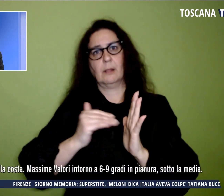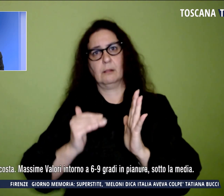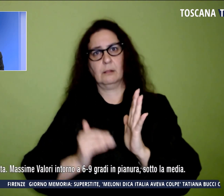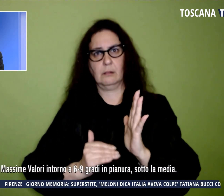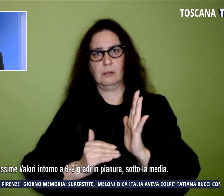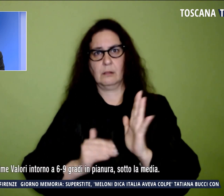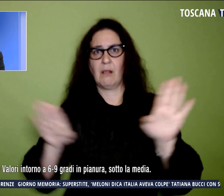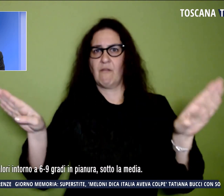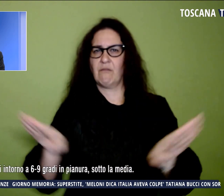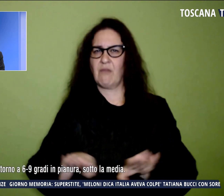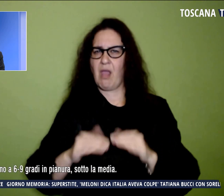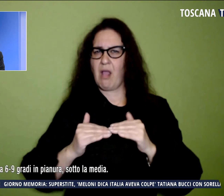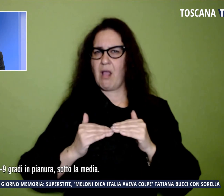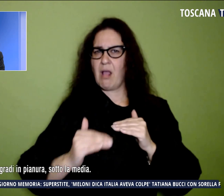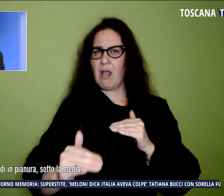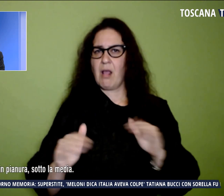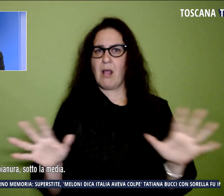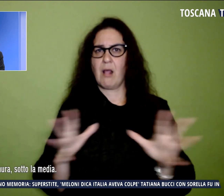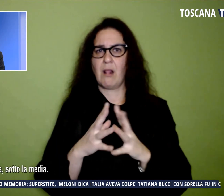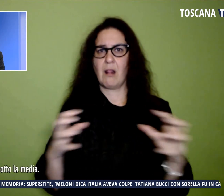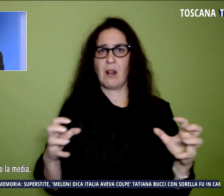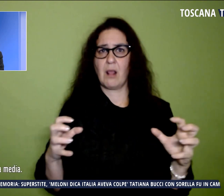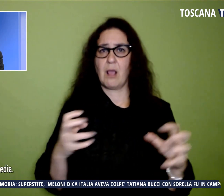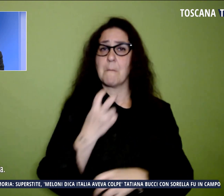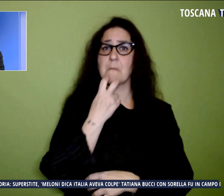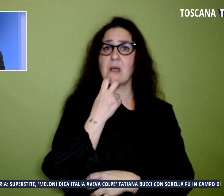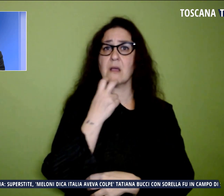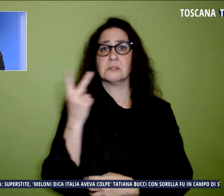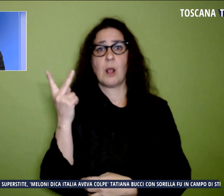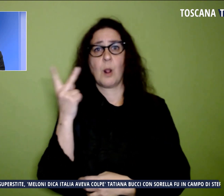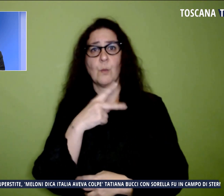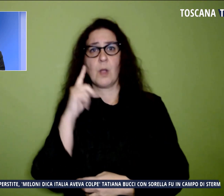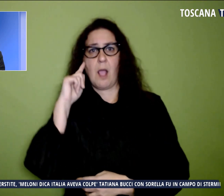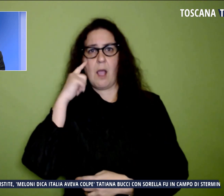fondovalle delle province di Massa, Lucca ed Arezzo.